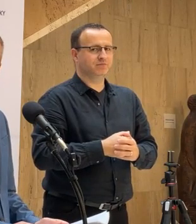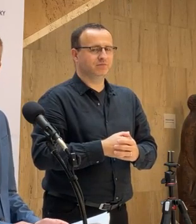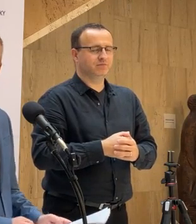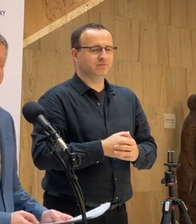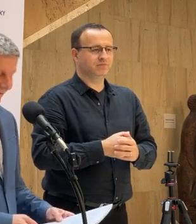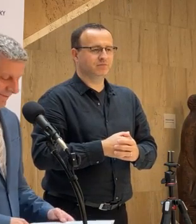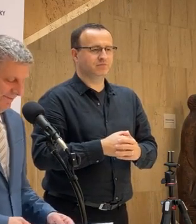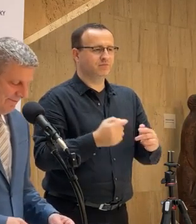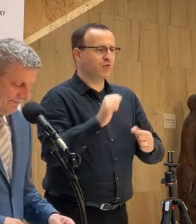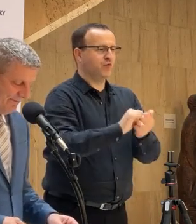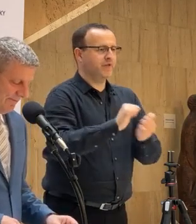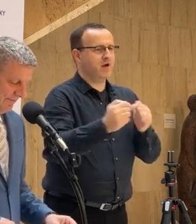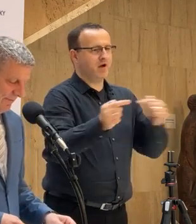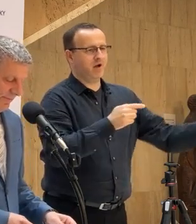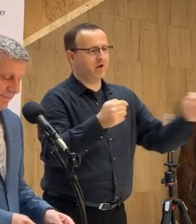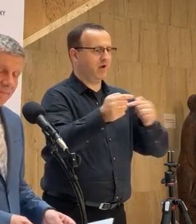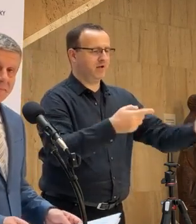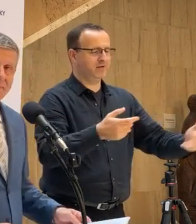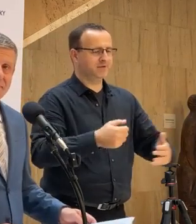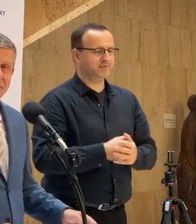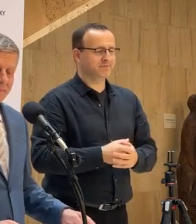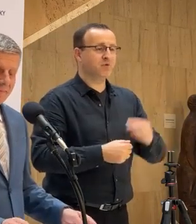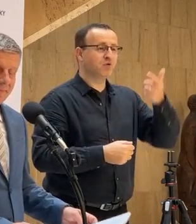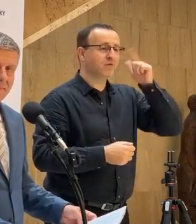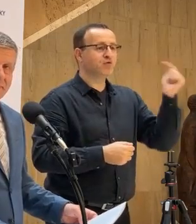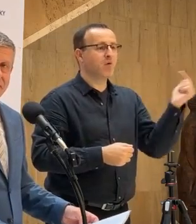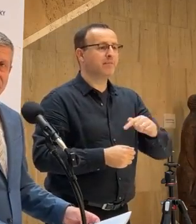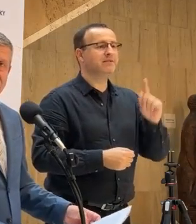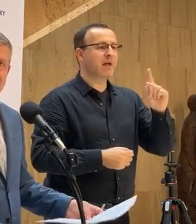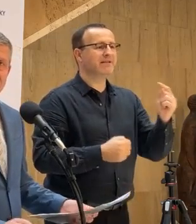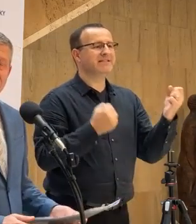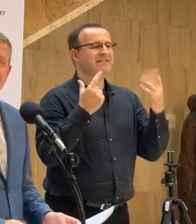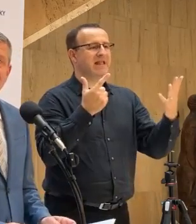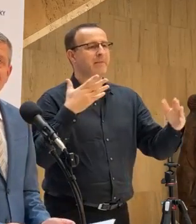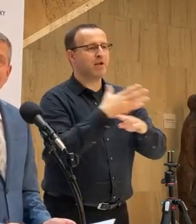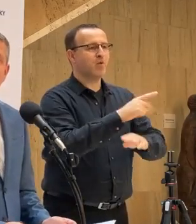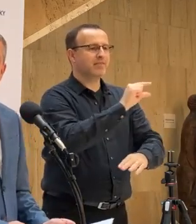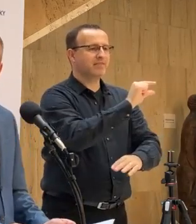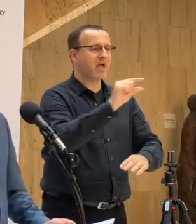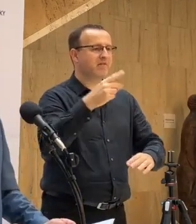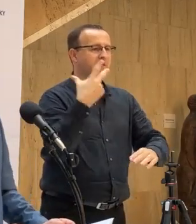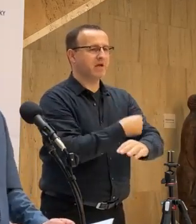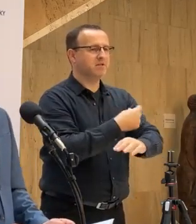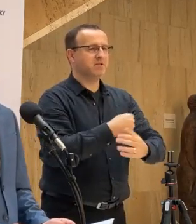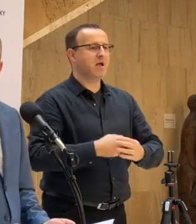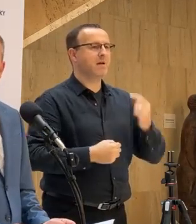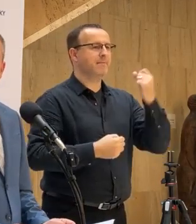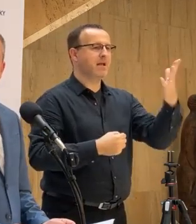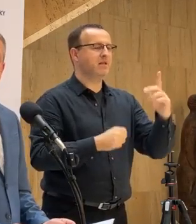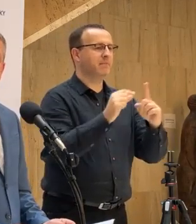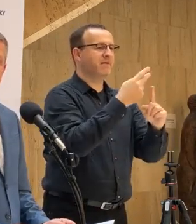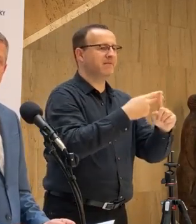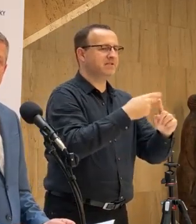Aby sme teda predsali, na Slovensku má prís viedok 7,1 vakcín, v respektíve dávom, viedok 5 s Pfizerom,